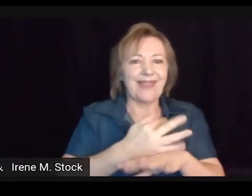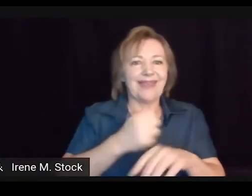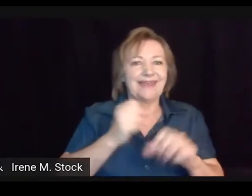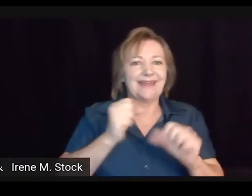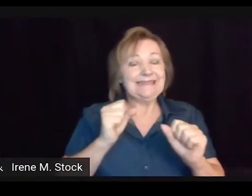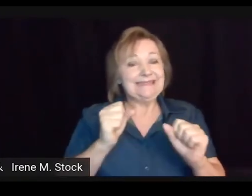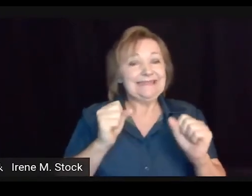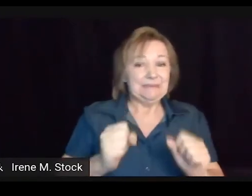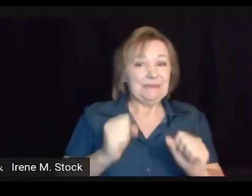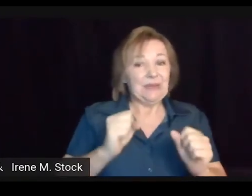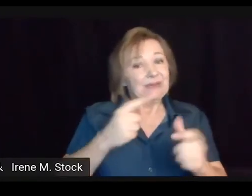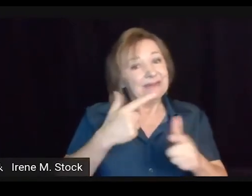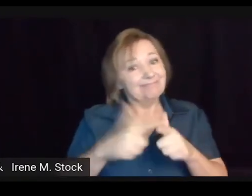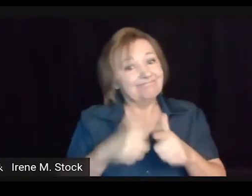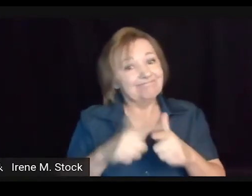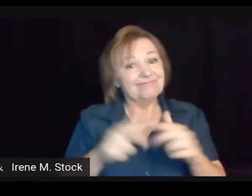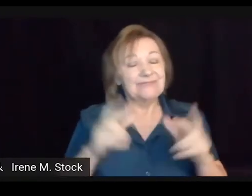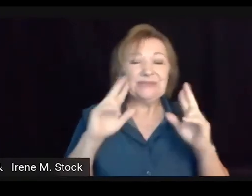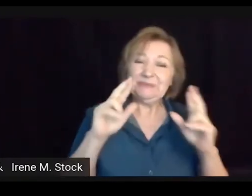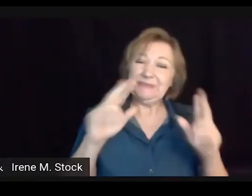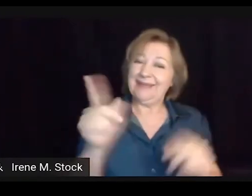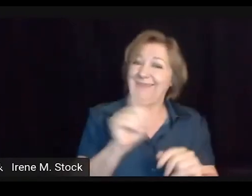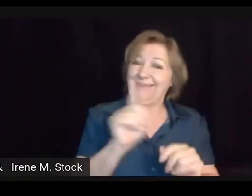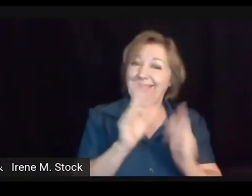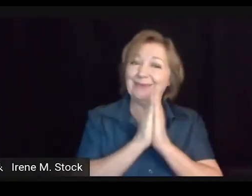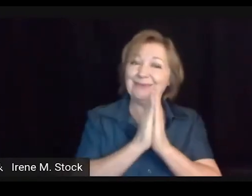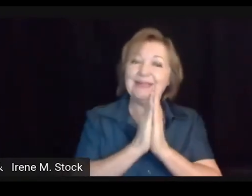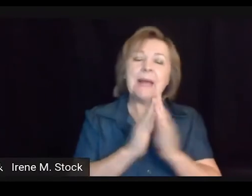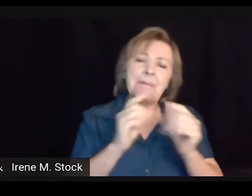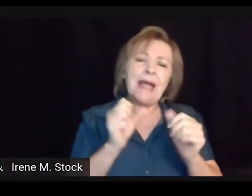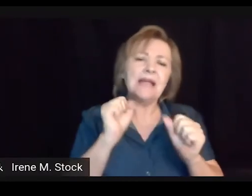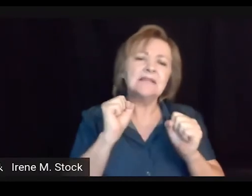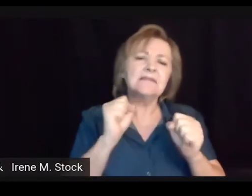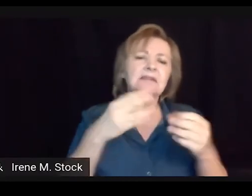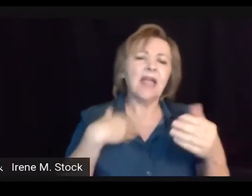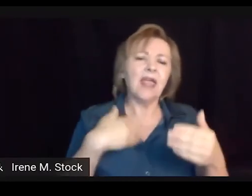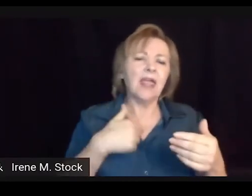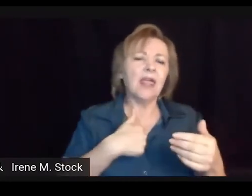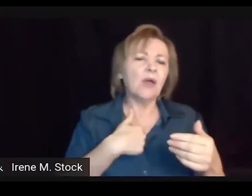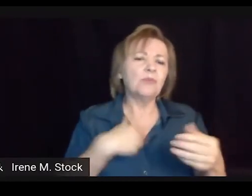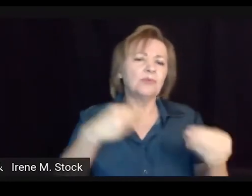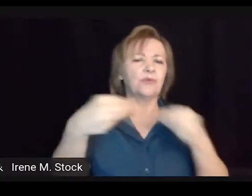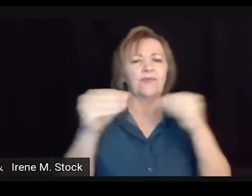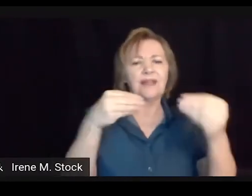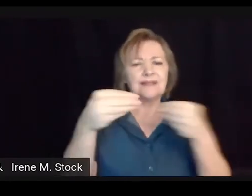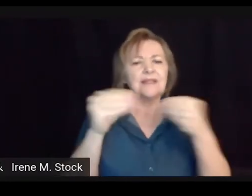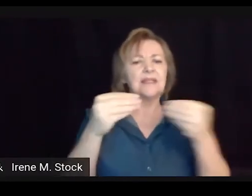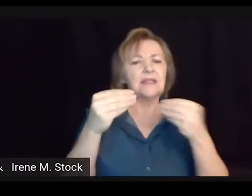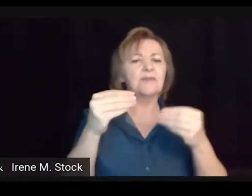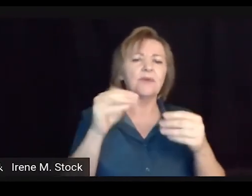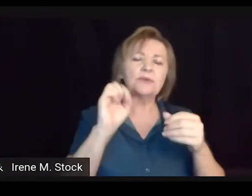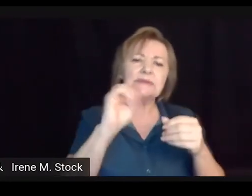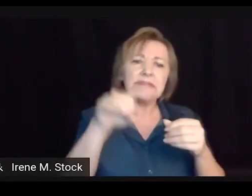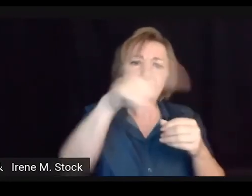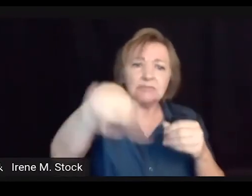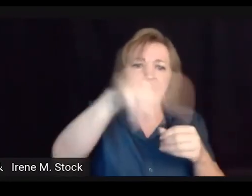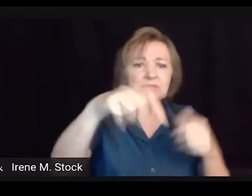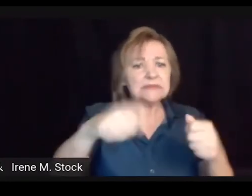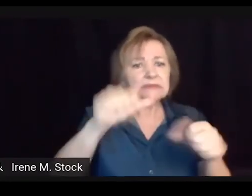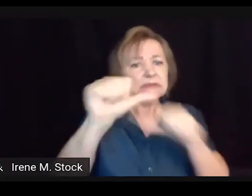de repente, adianta, atrasa um pouco essa data, pode ter alteração. Mas eu espero que não, que possa dar tudo certo. Mas, assim, eu sou